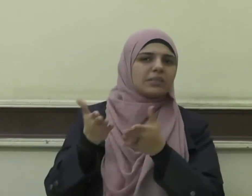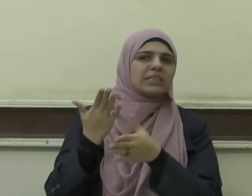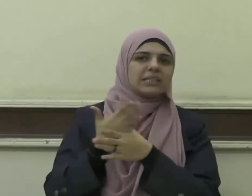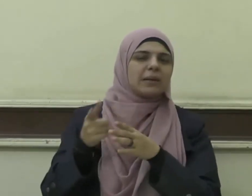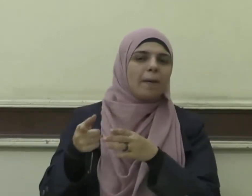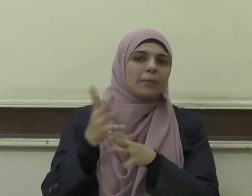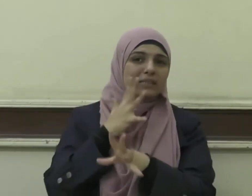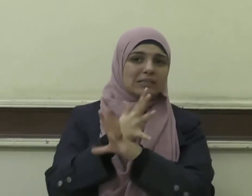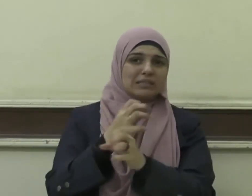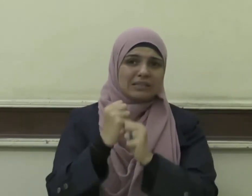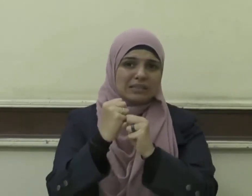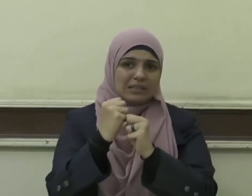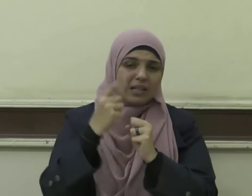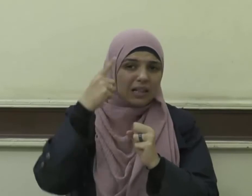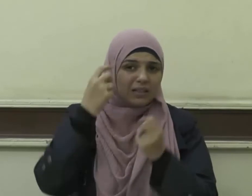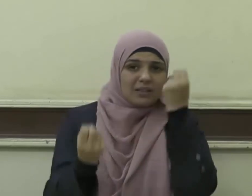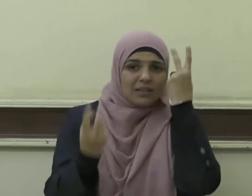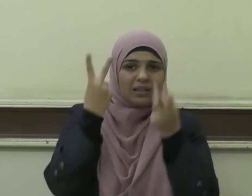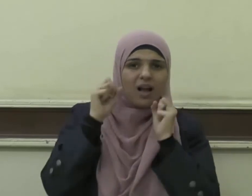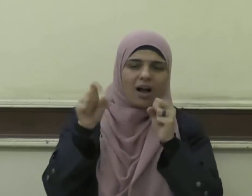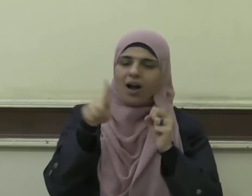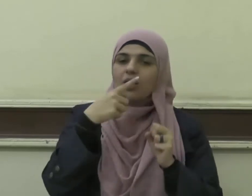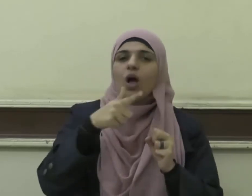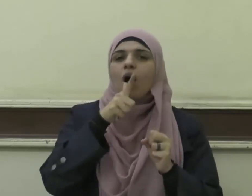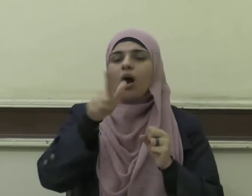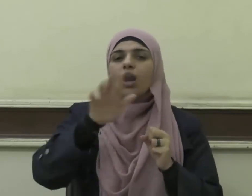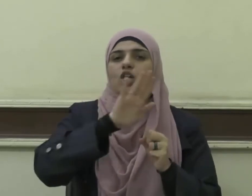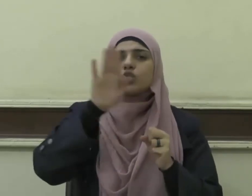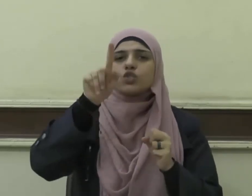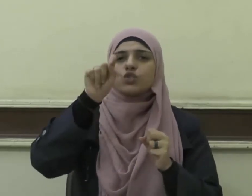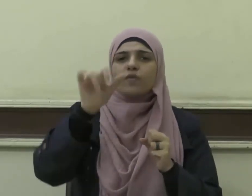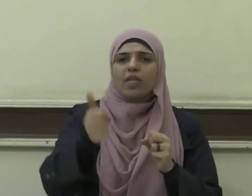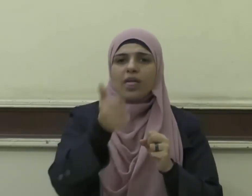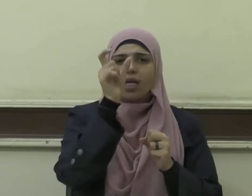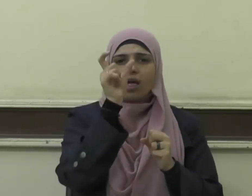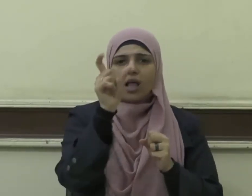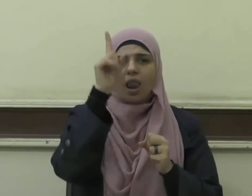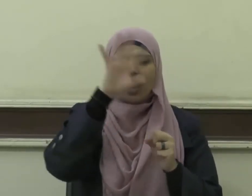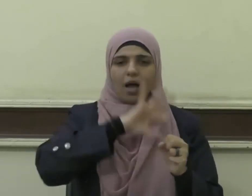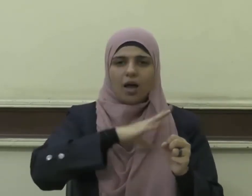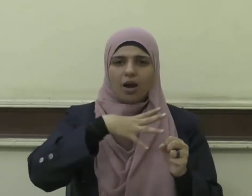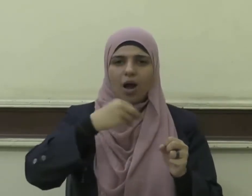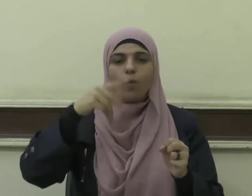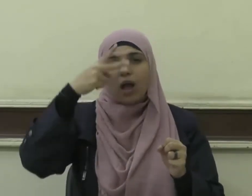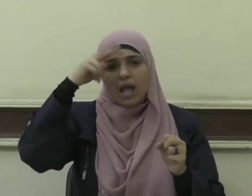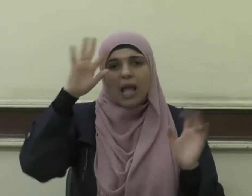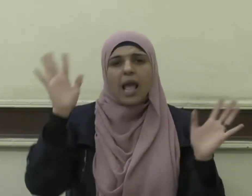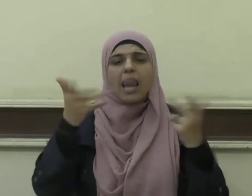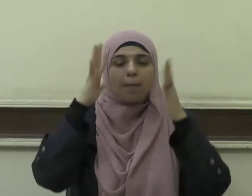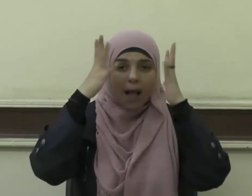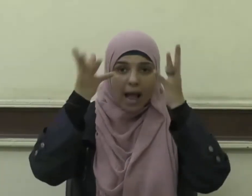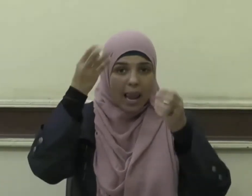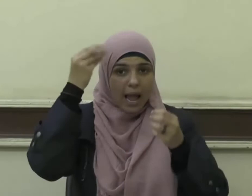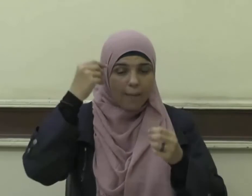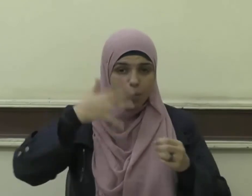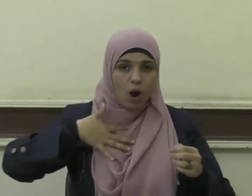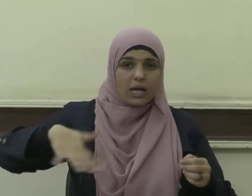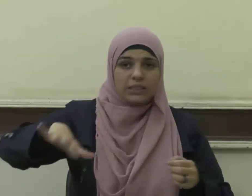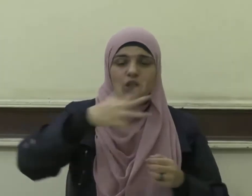وقال سفيان الثوري رحمه الله إنما العلم عندنا الرُّخصة في